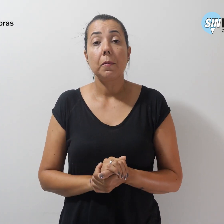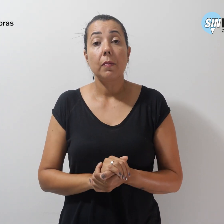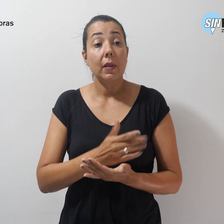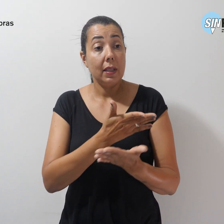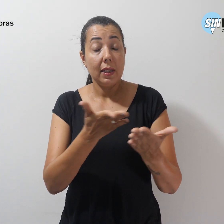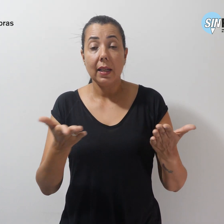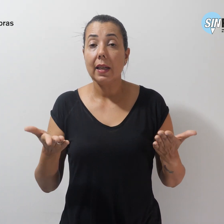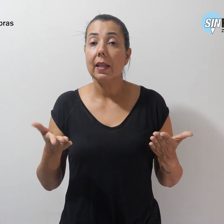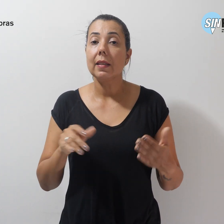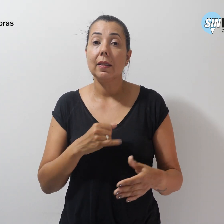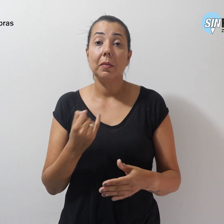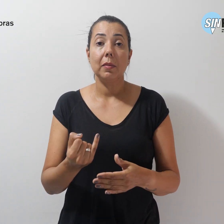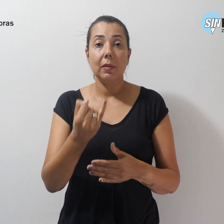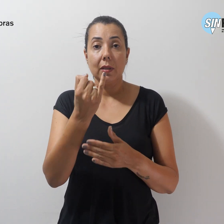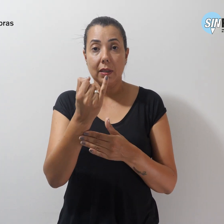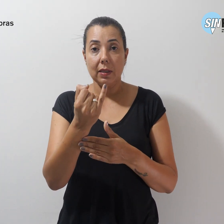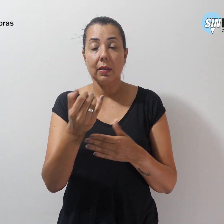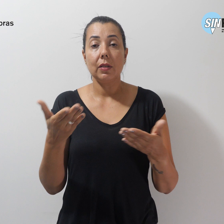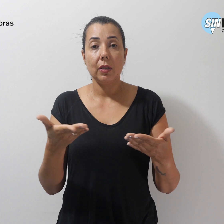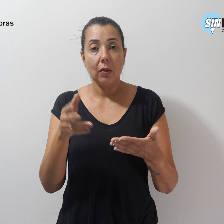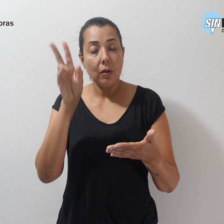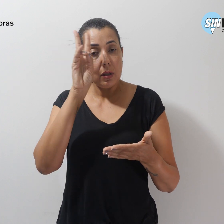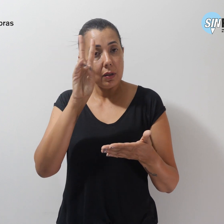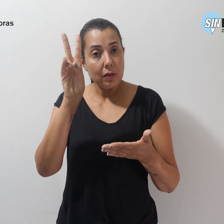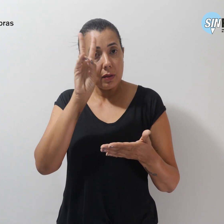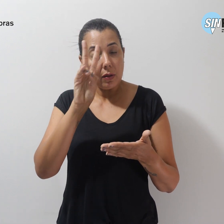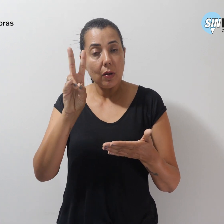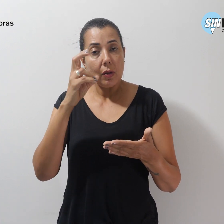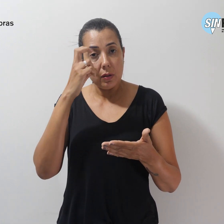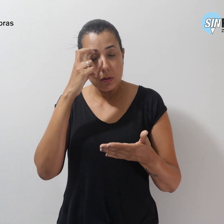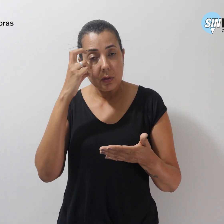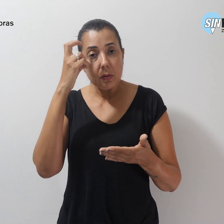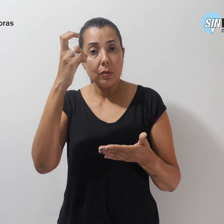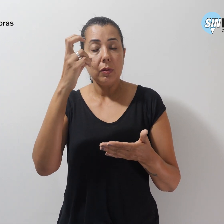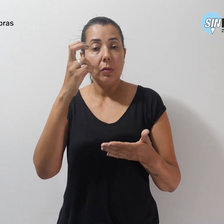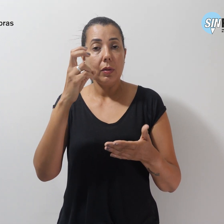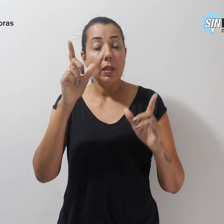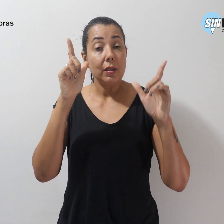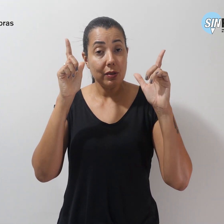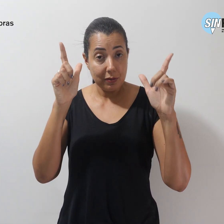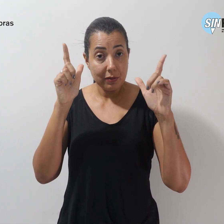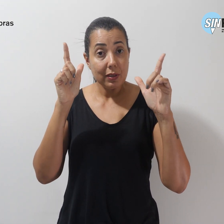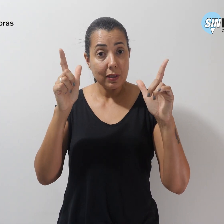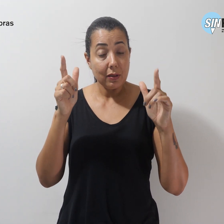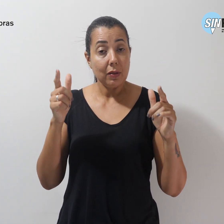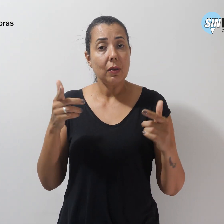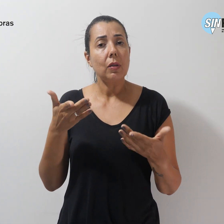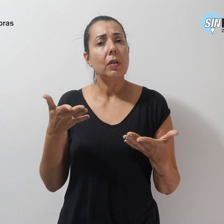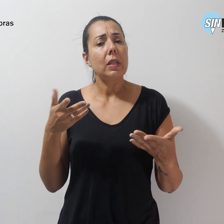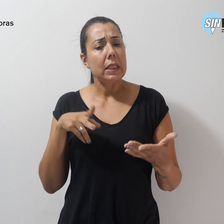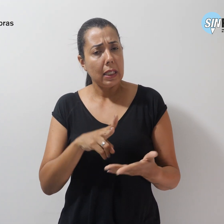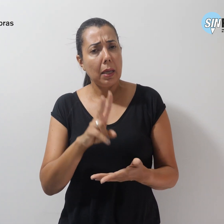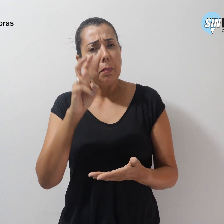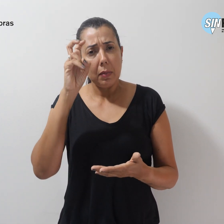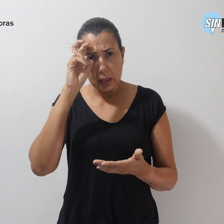tão importante fonte histórica de cultura e lazer. Toda quinta-feira, o Simpro